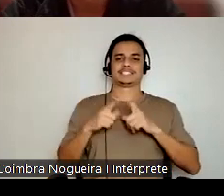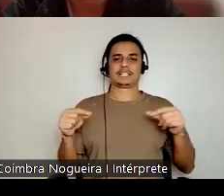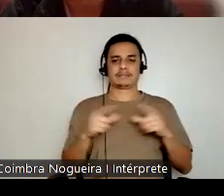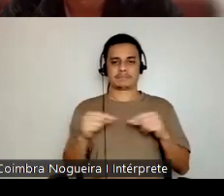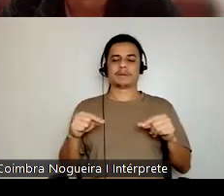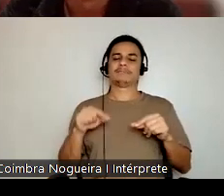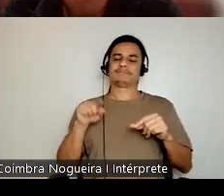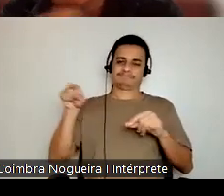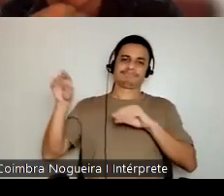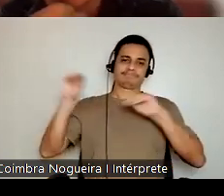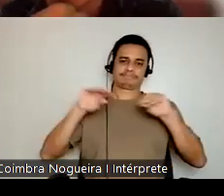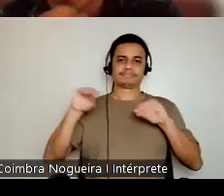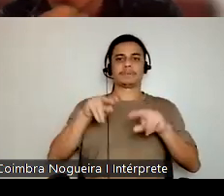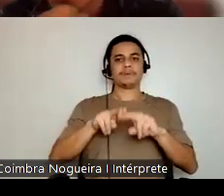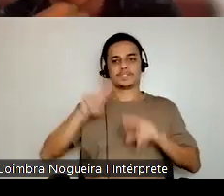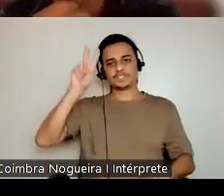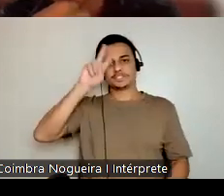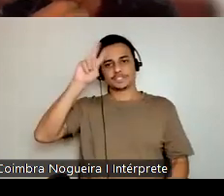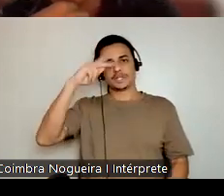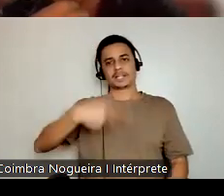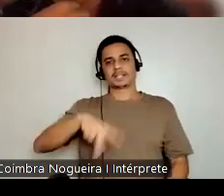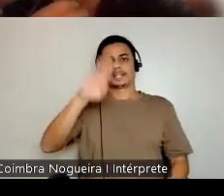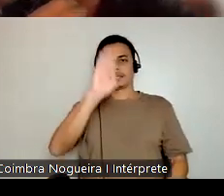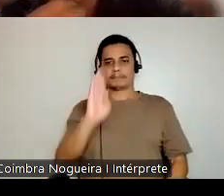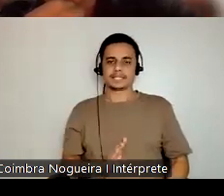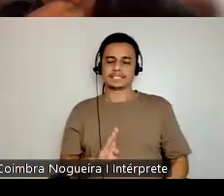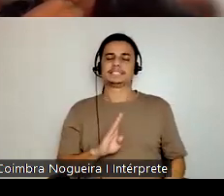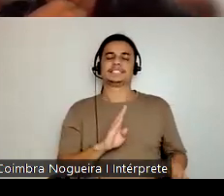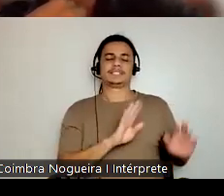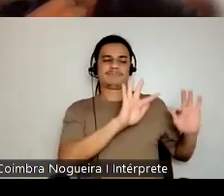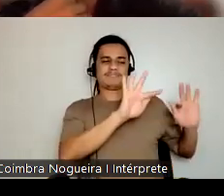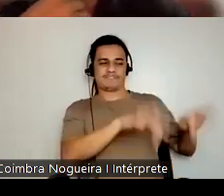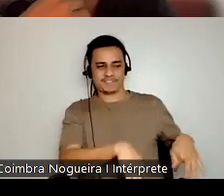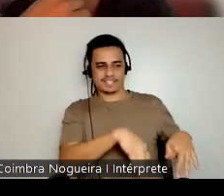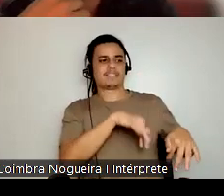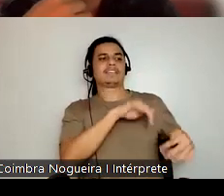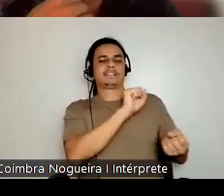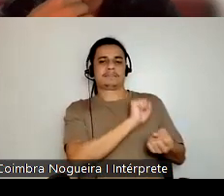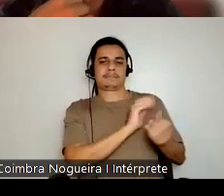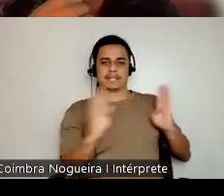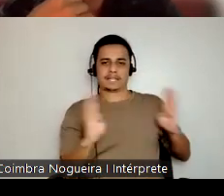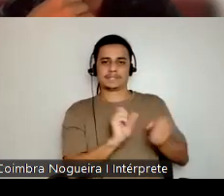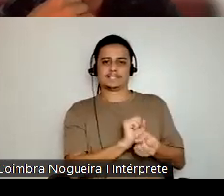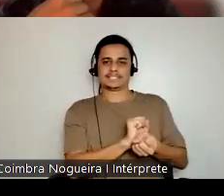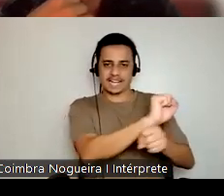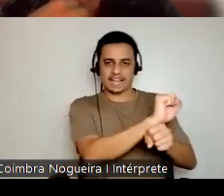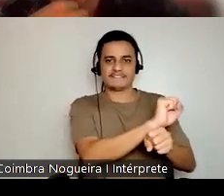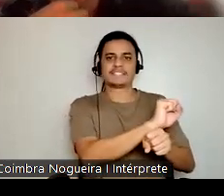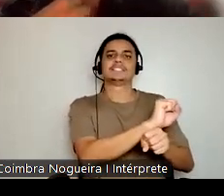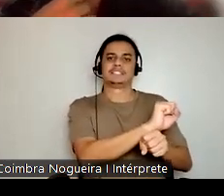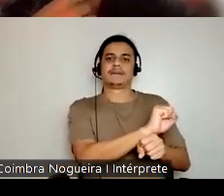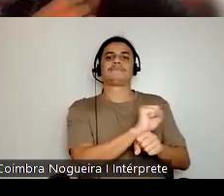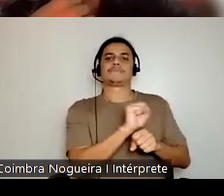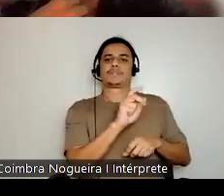história do Brasil, do fim do escravismo, da emancipação da população